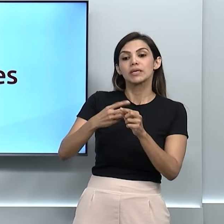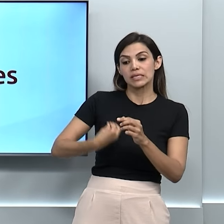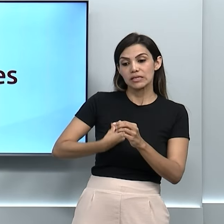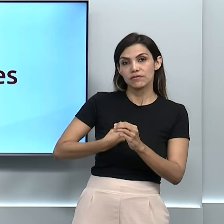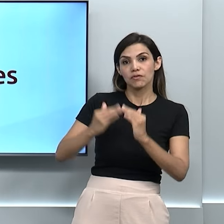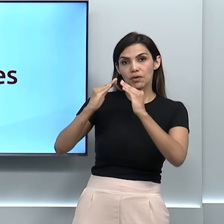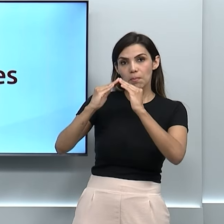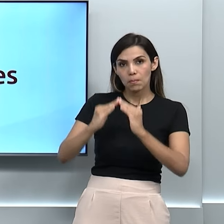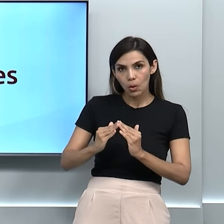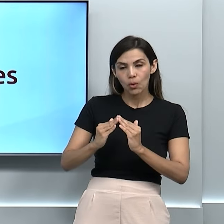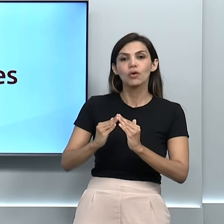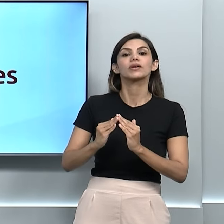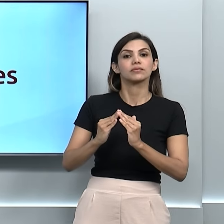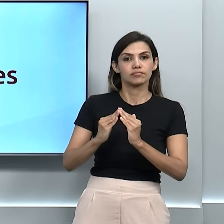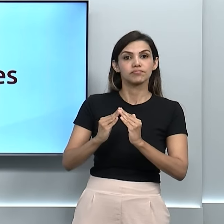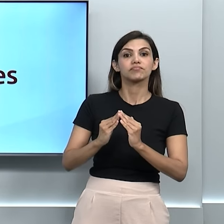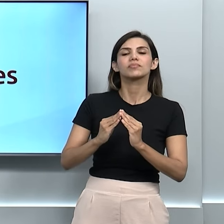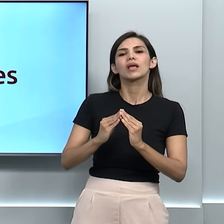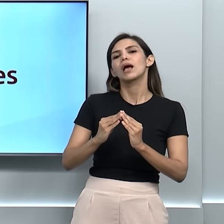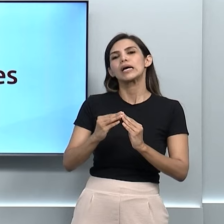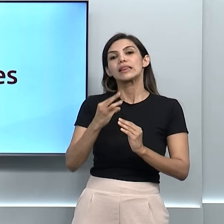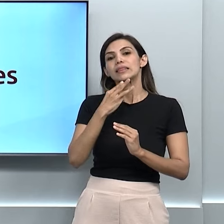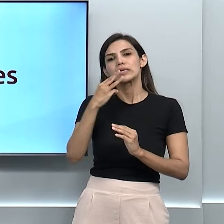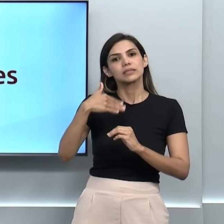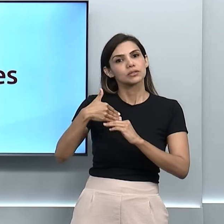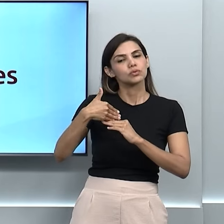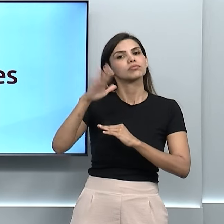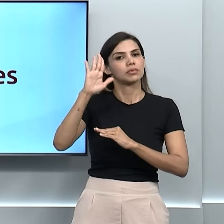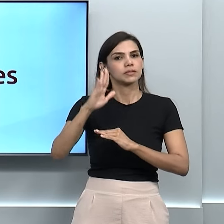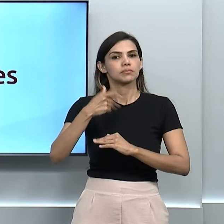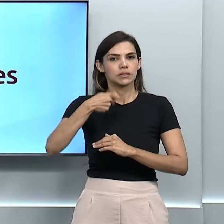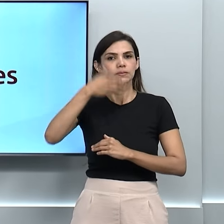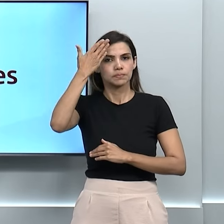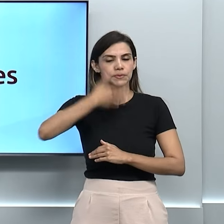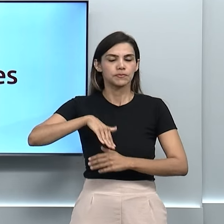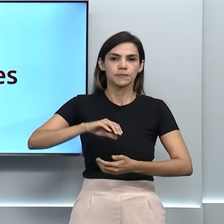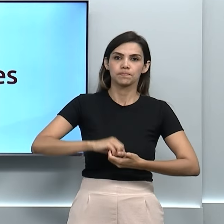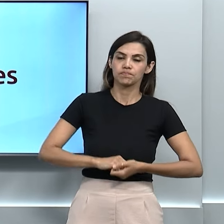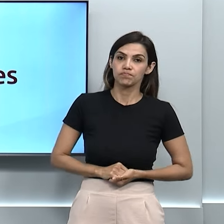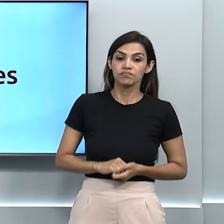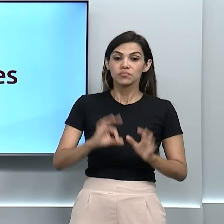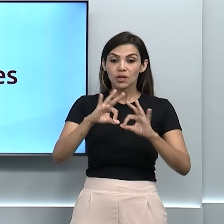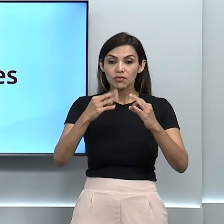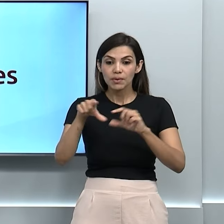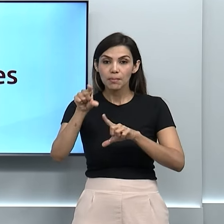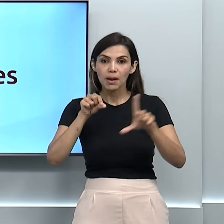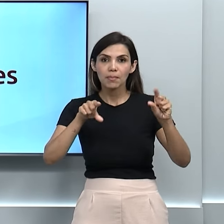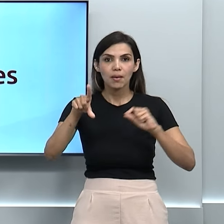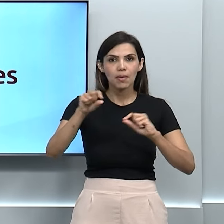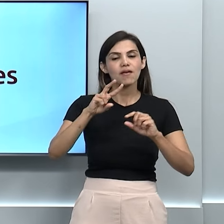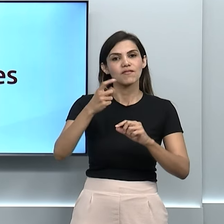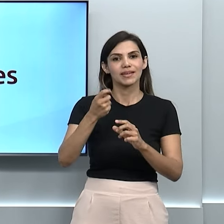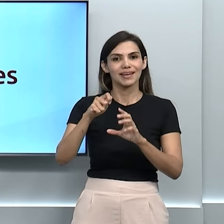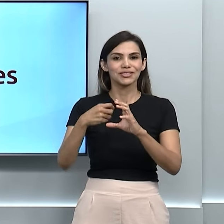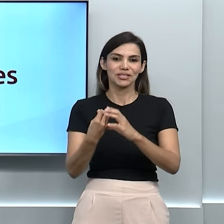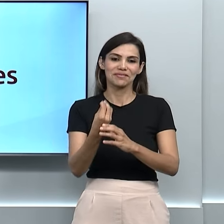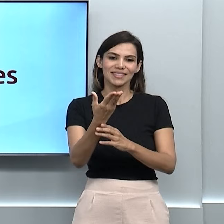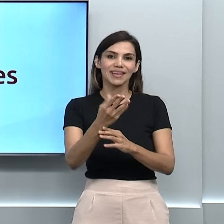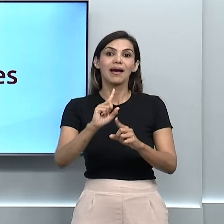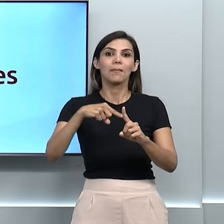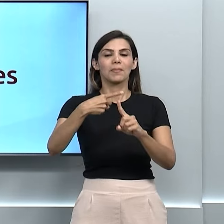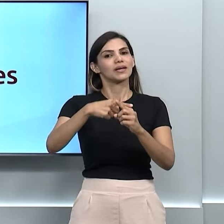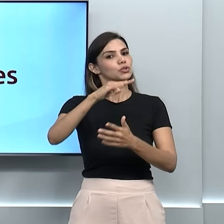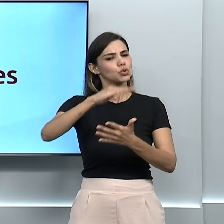cidade onde vão participar do sorteio há mais de três anos. As famílias escolhidas vão receber as chaves e todos os